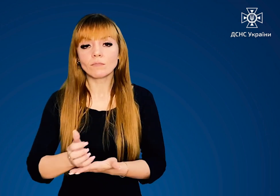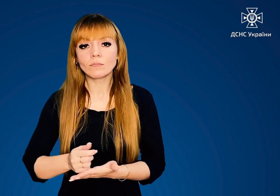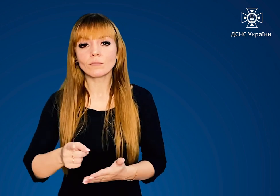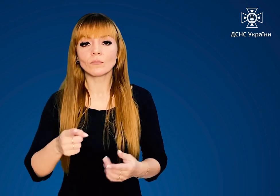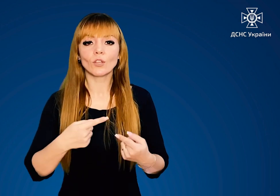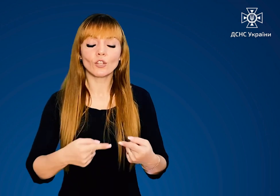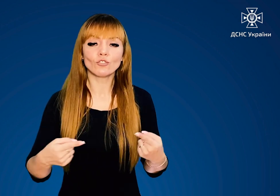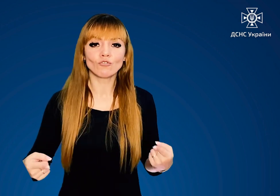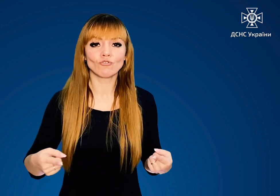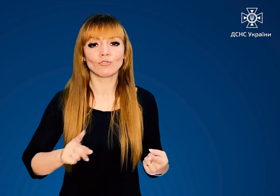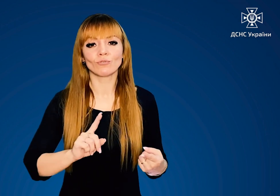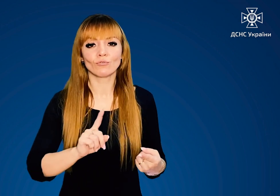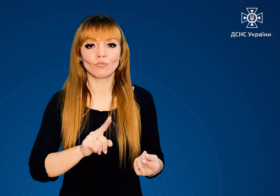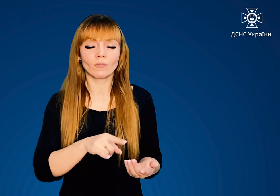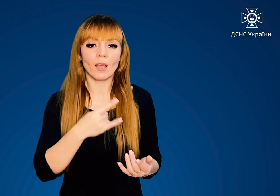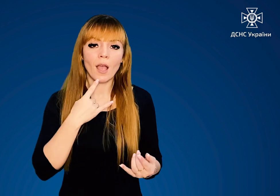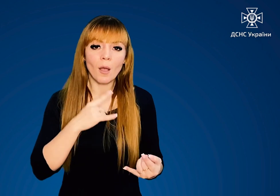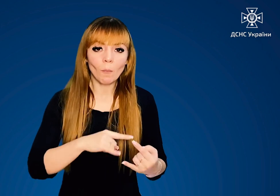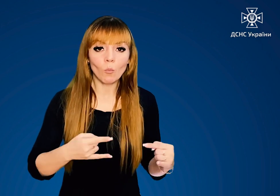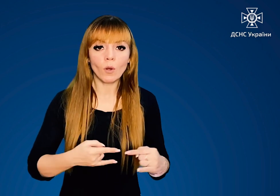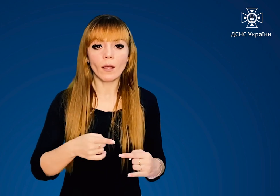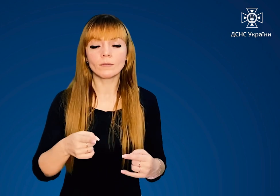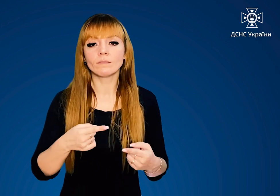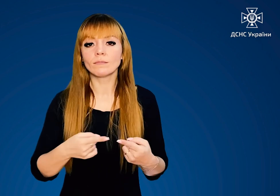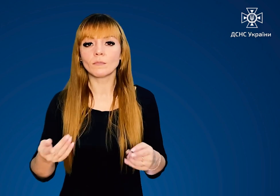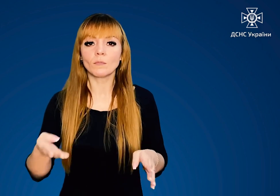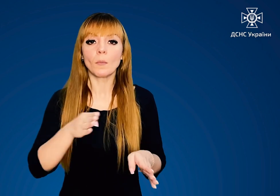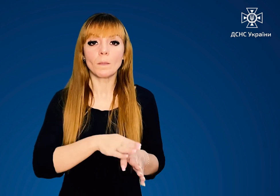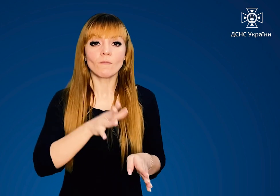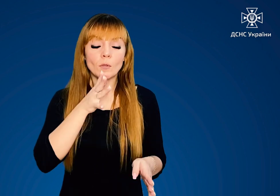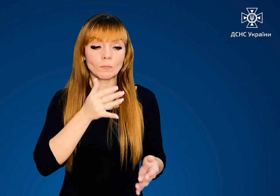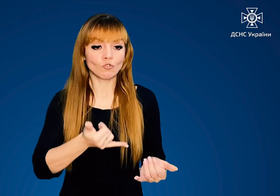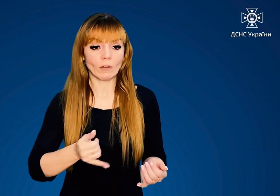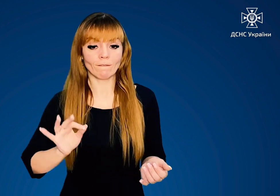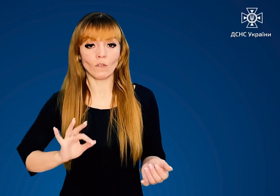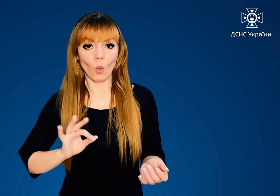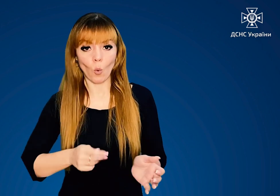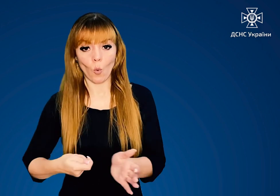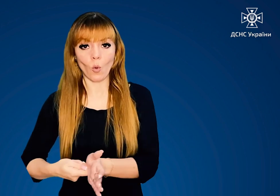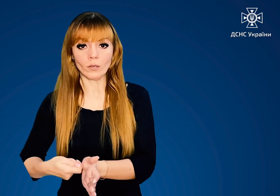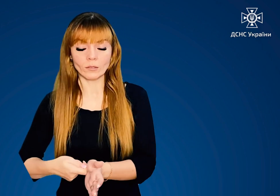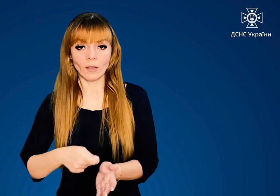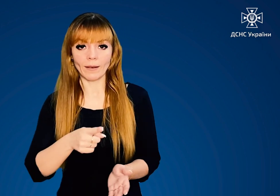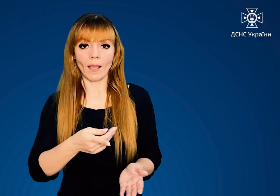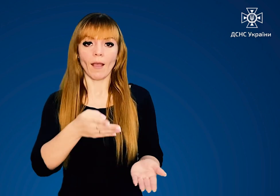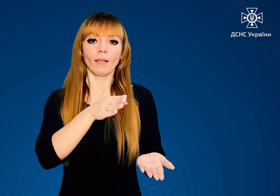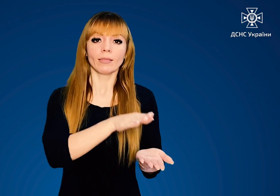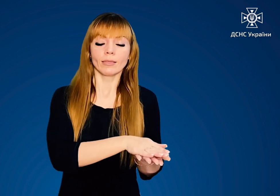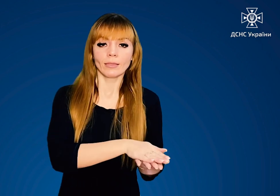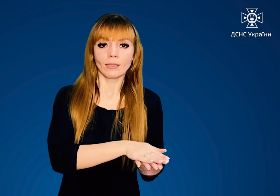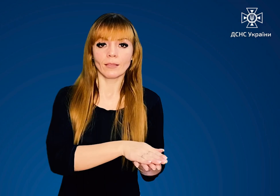електропостачання та інші гаджети предметами під час їх використання або зарядки